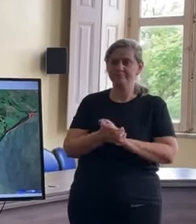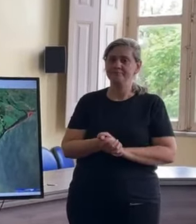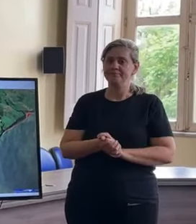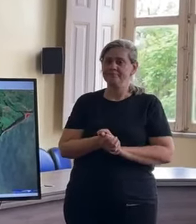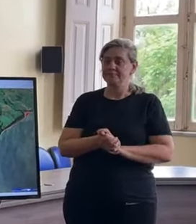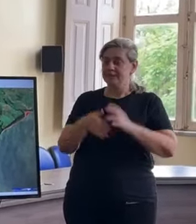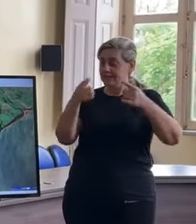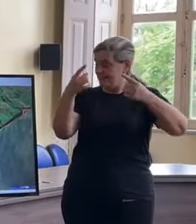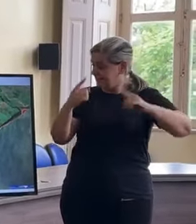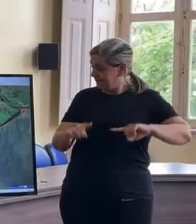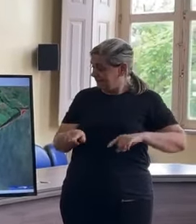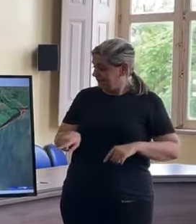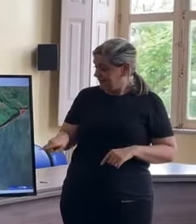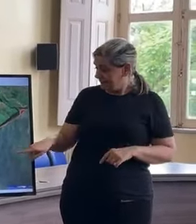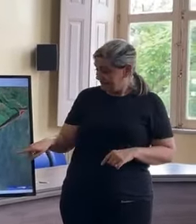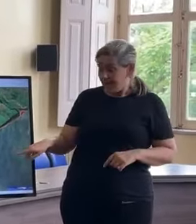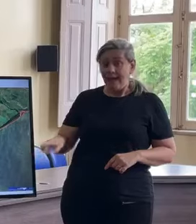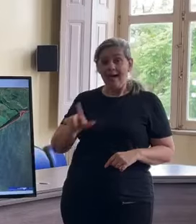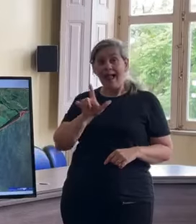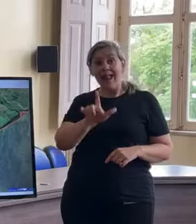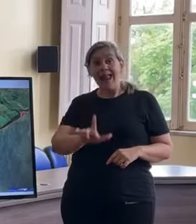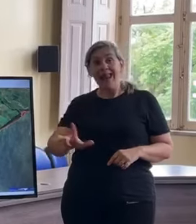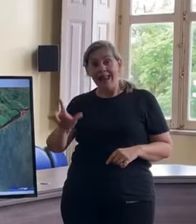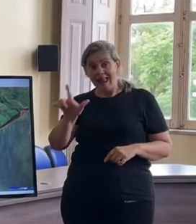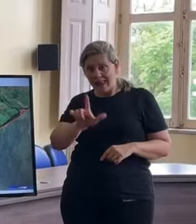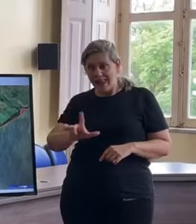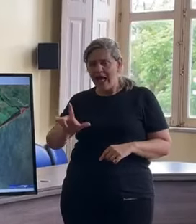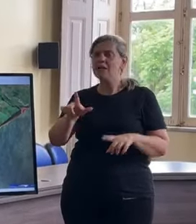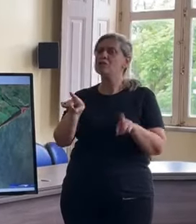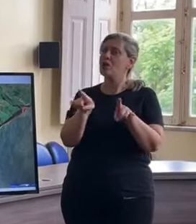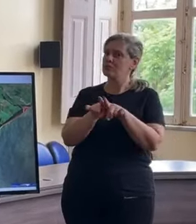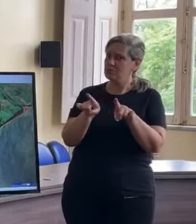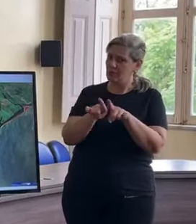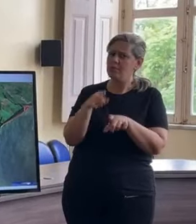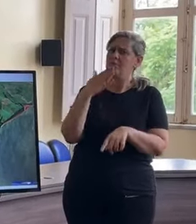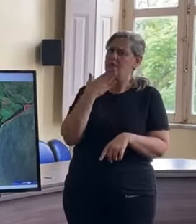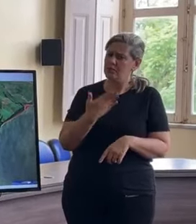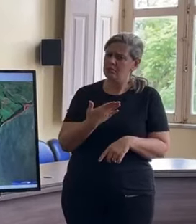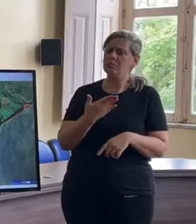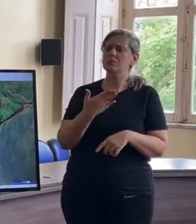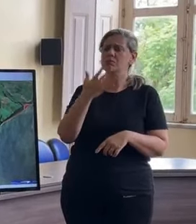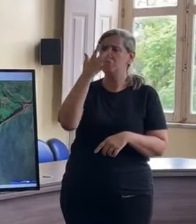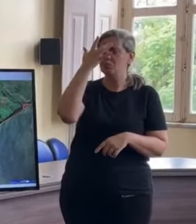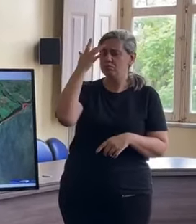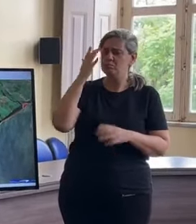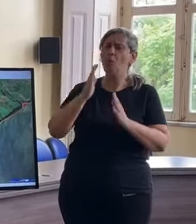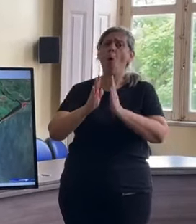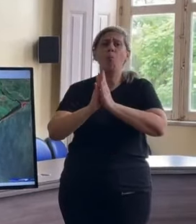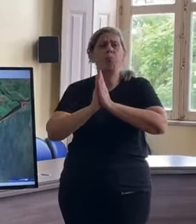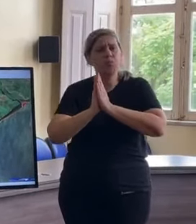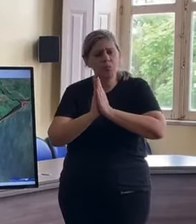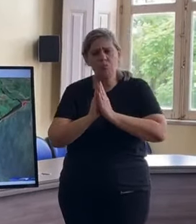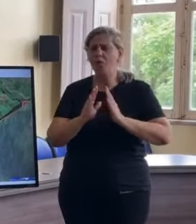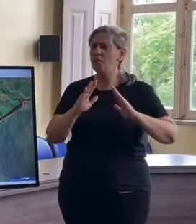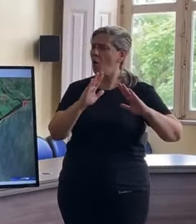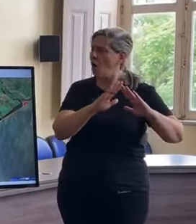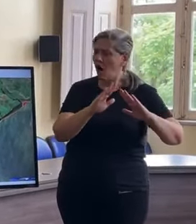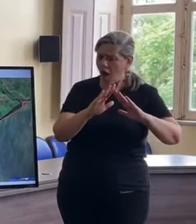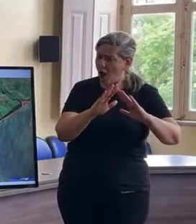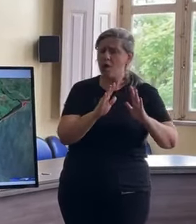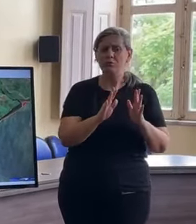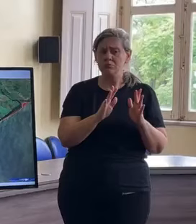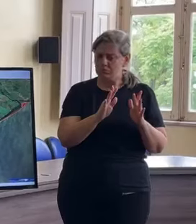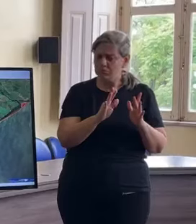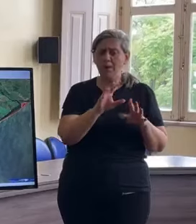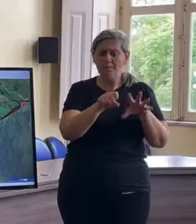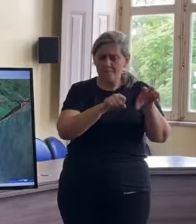mesma situação, aqui no Laranjal nós estamos pedindo que as pessoas saiam com tranquilidade,